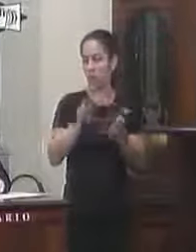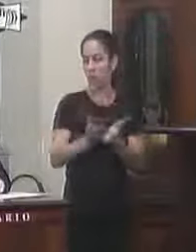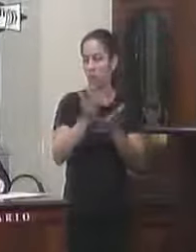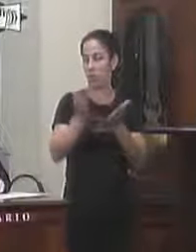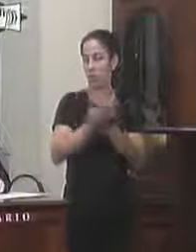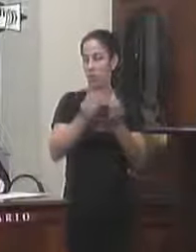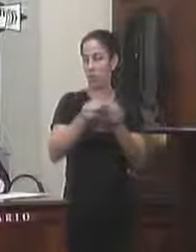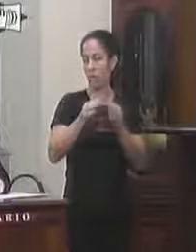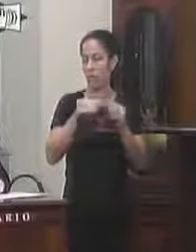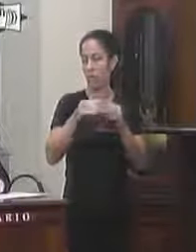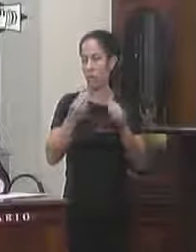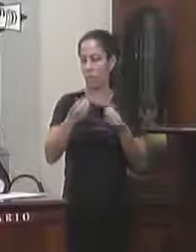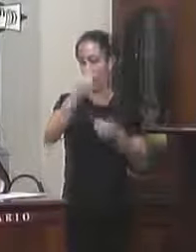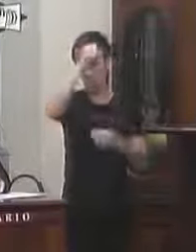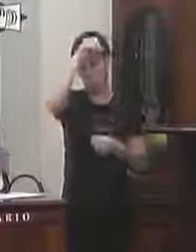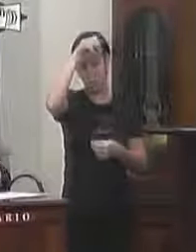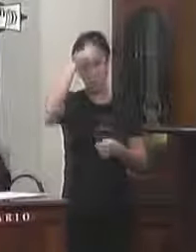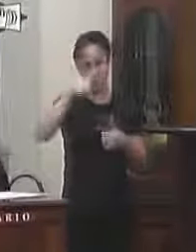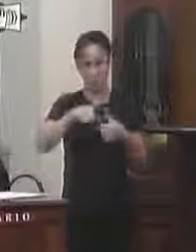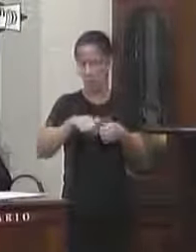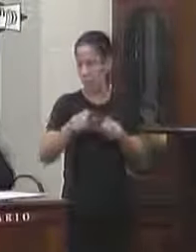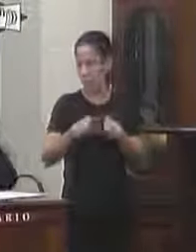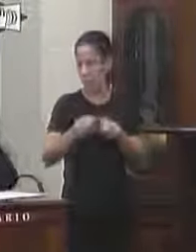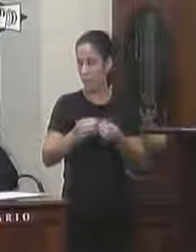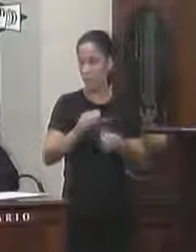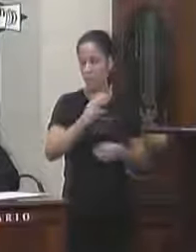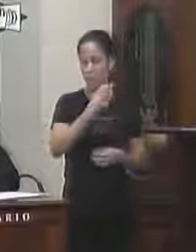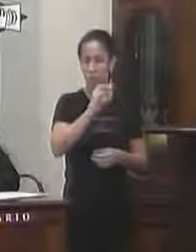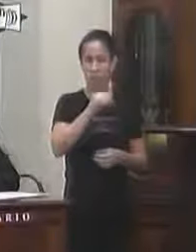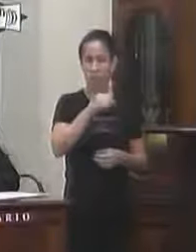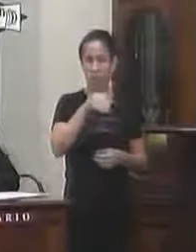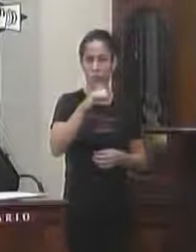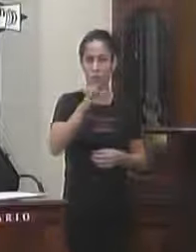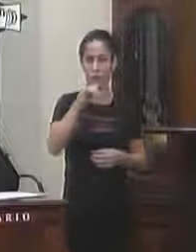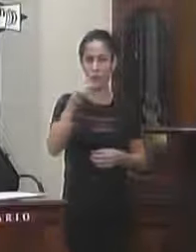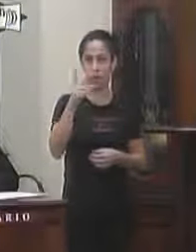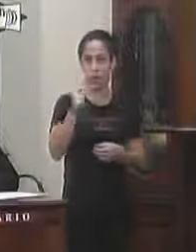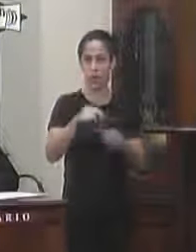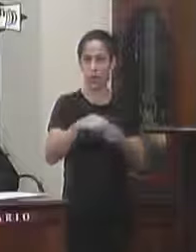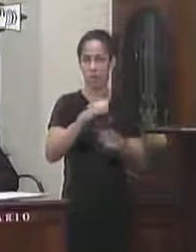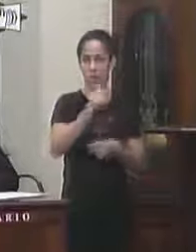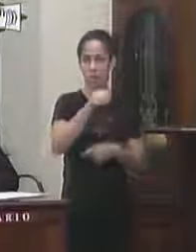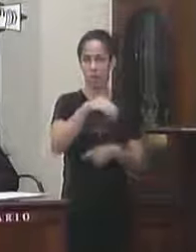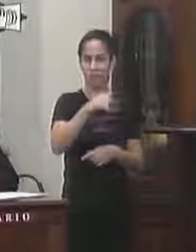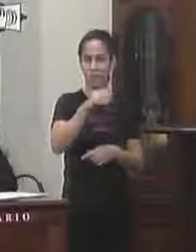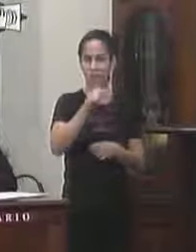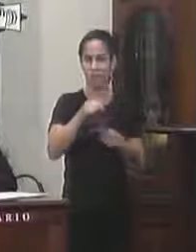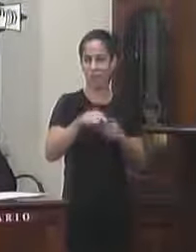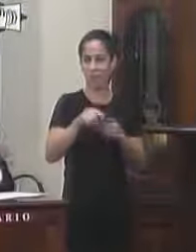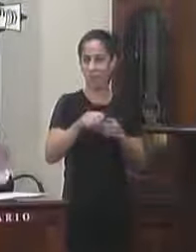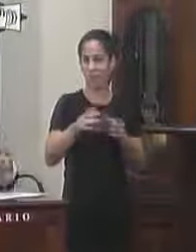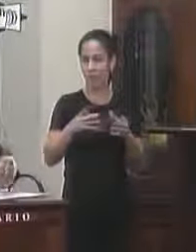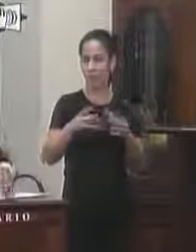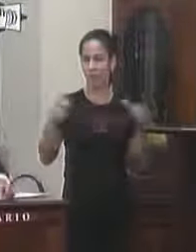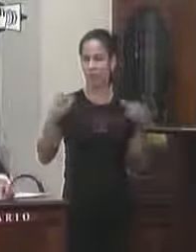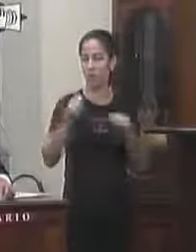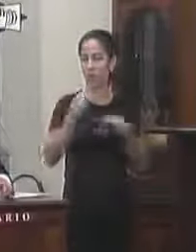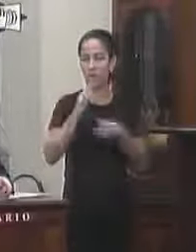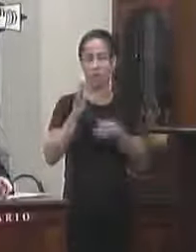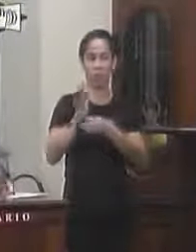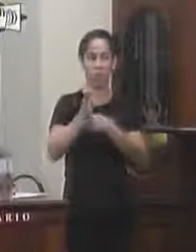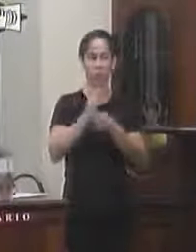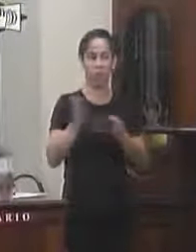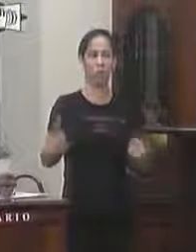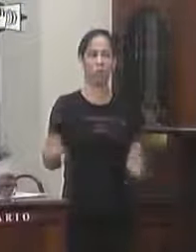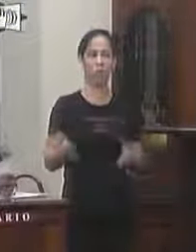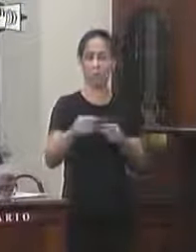requerimento solicitar que o nosso município seja contemplado com a campanha do Amicão tem feito um grande sucesso na nossa região abraçando essa casa tão nobre como a causa